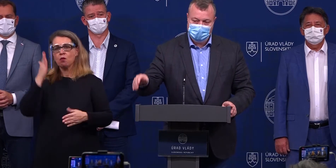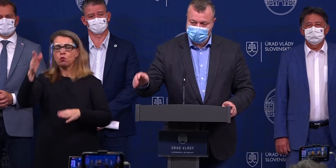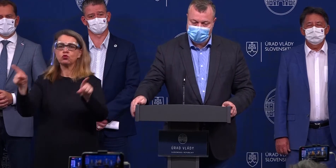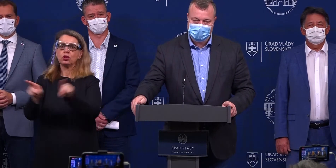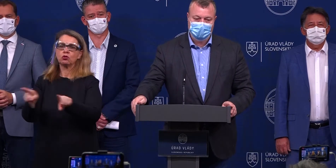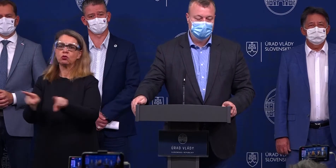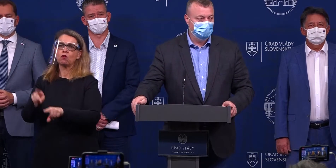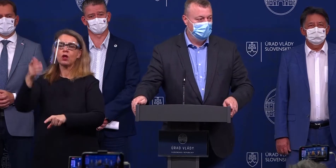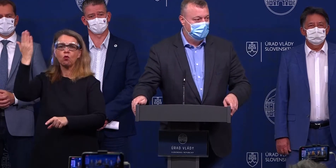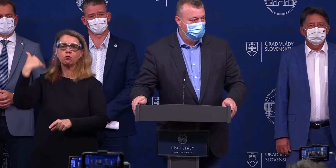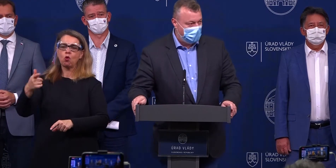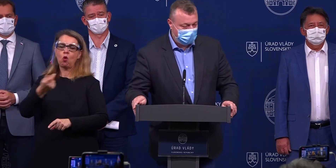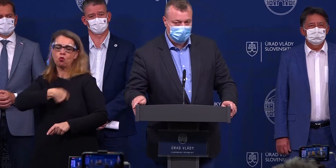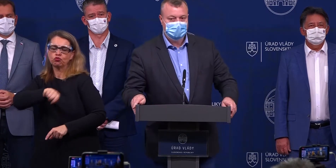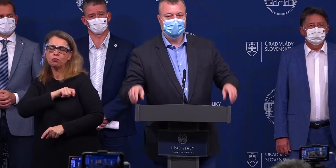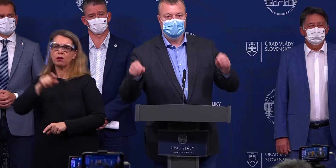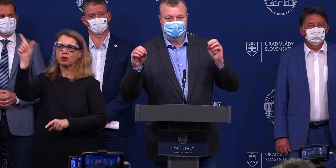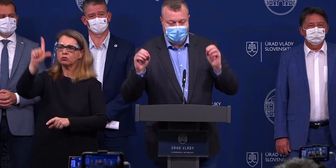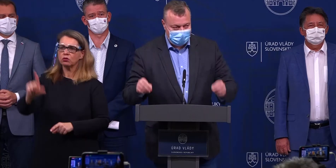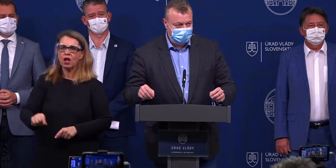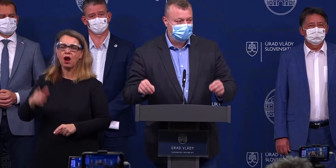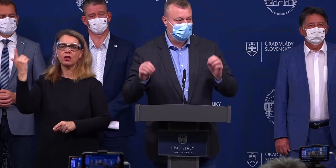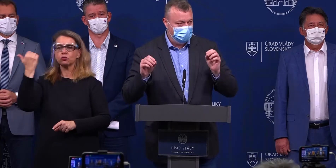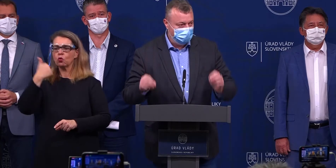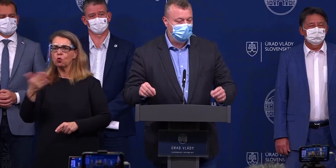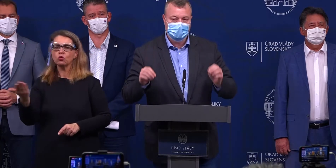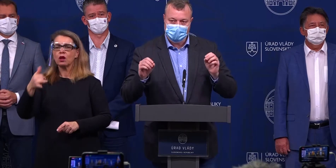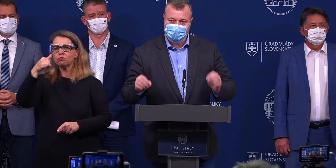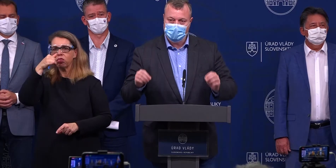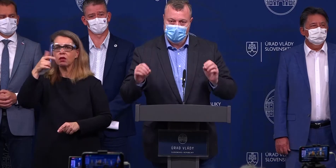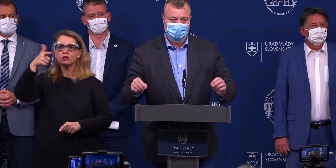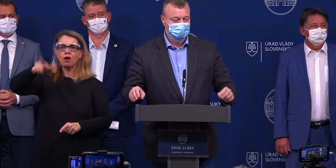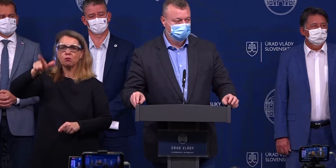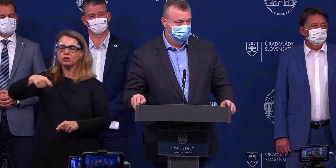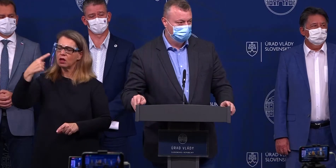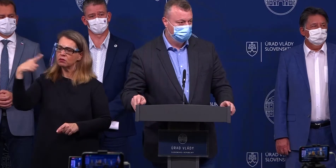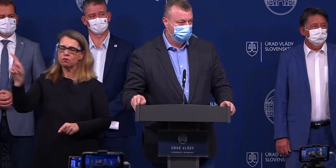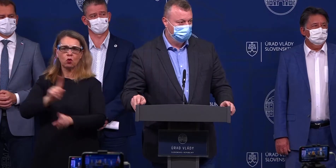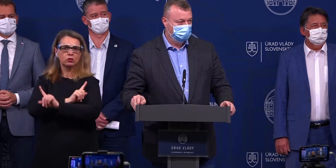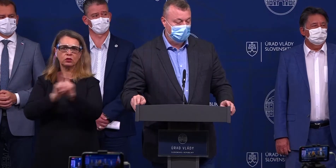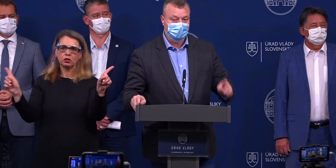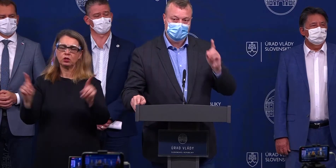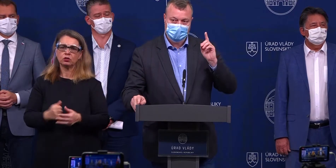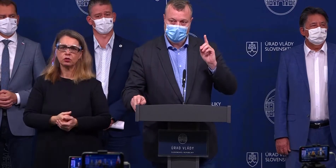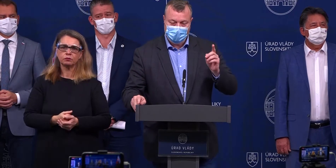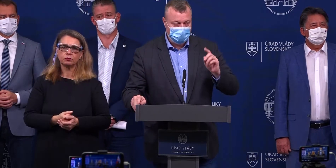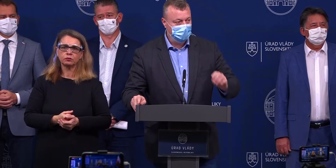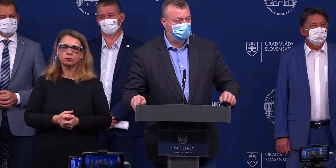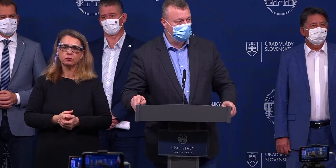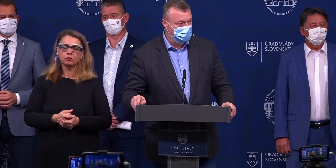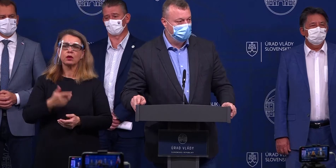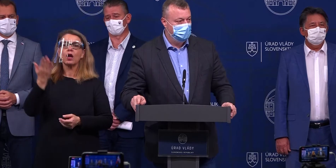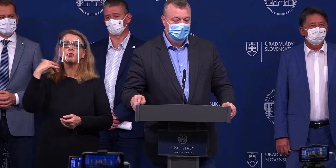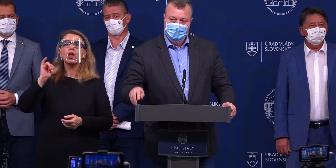Madrid, Barcelonu, Paríž, kde ľudia dva mesiace nevyšli zo svojho domu. A to ešte, keď mali dom,